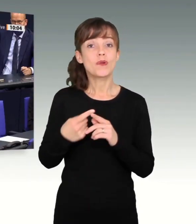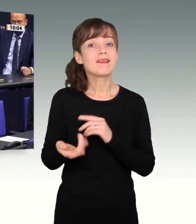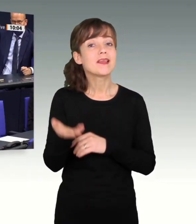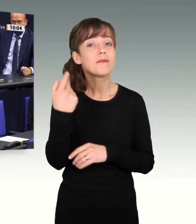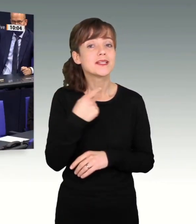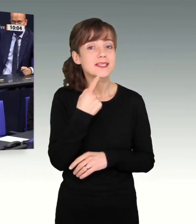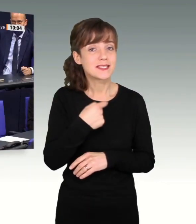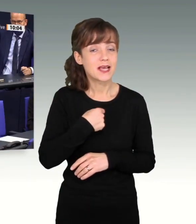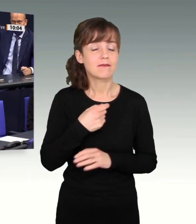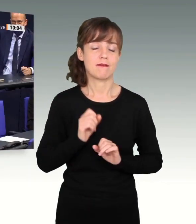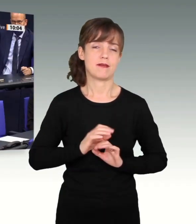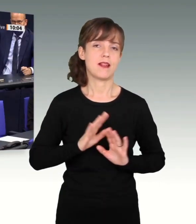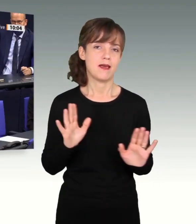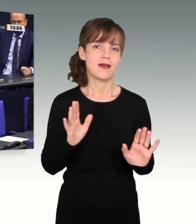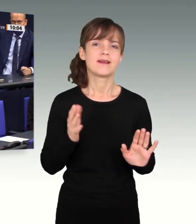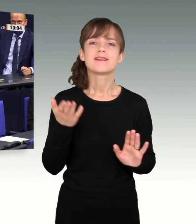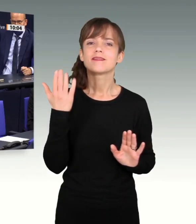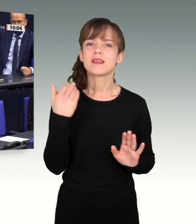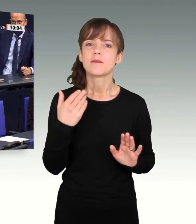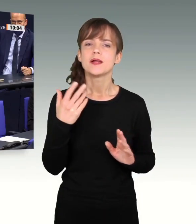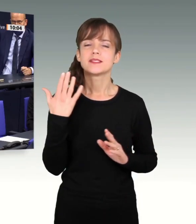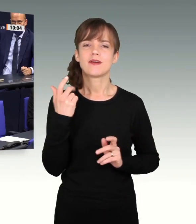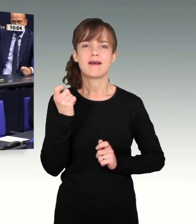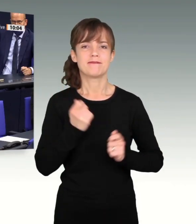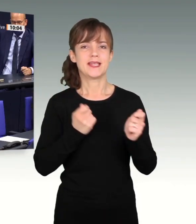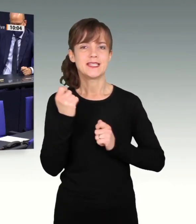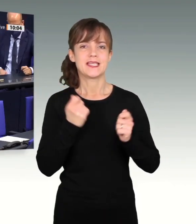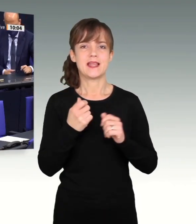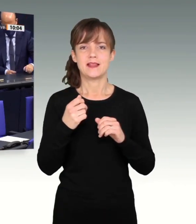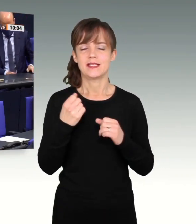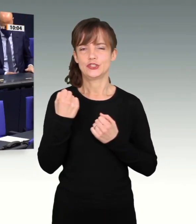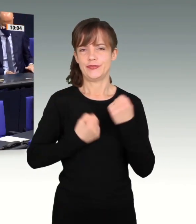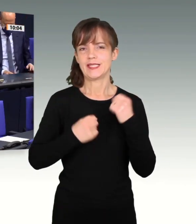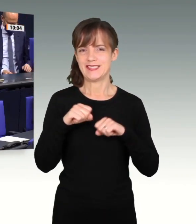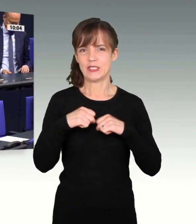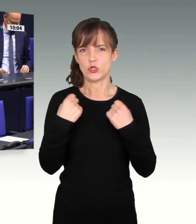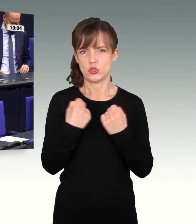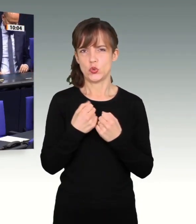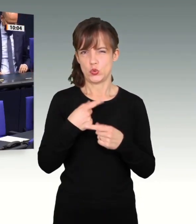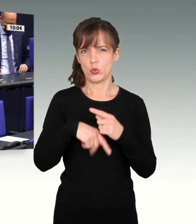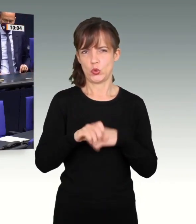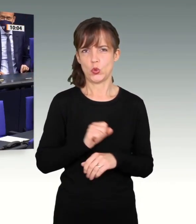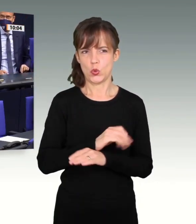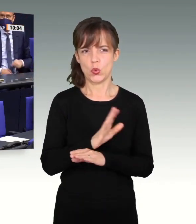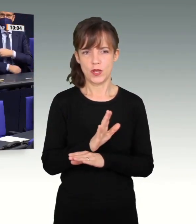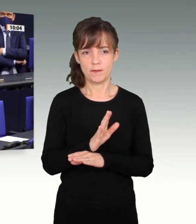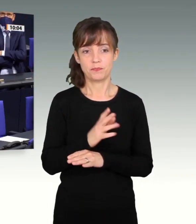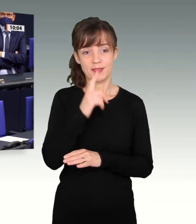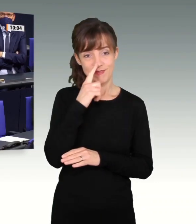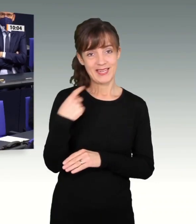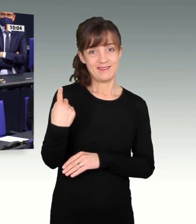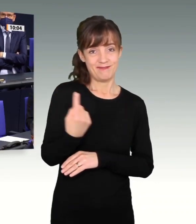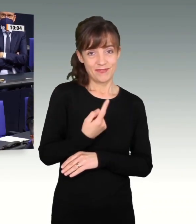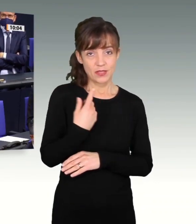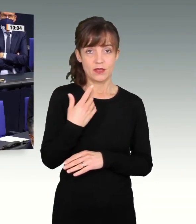klar. Wir brauchen, wir waren damals in einer finanziell schwierigen Lage in Corona. Und wenn wir dauerhaft die